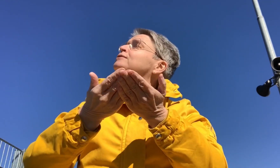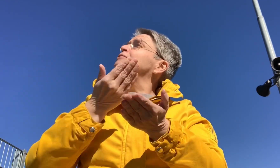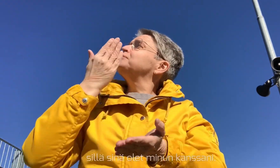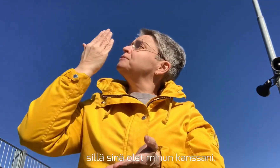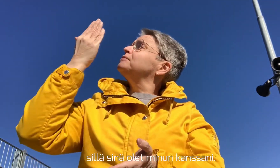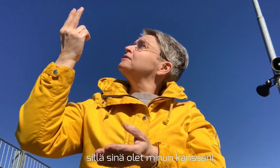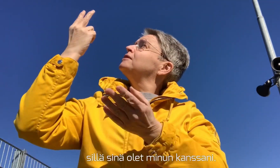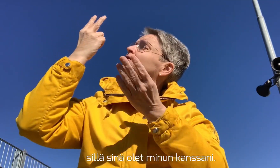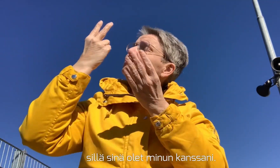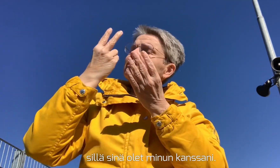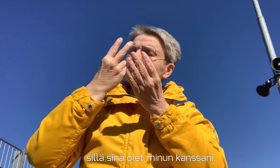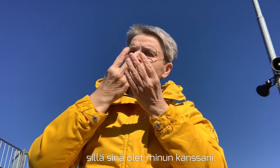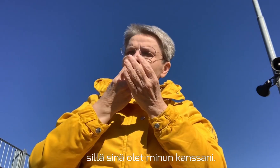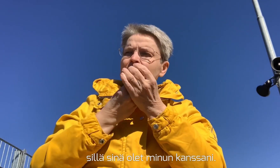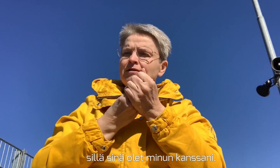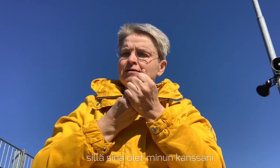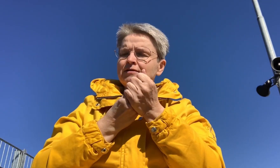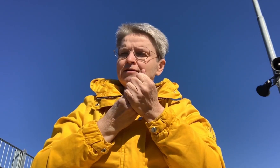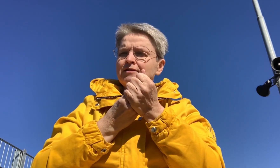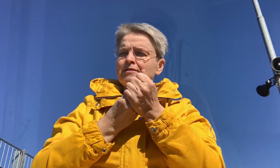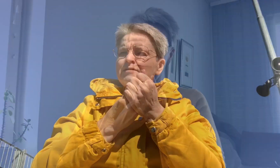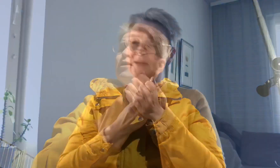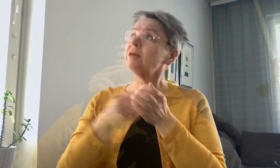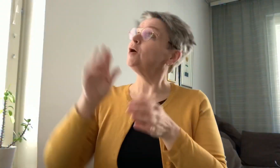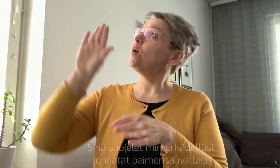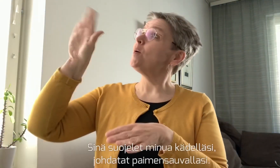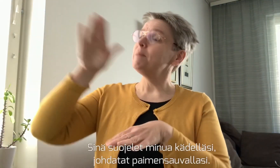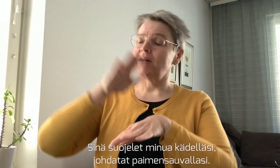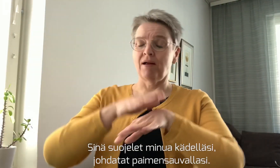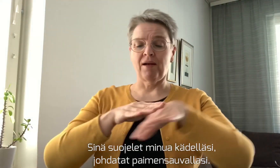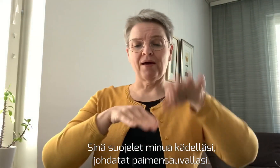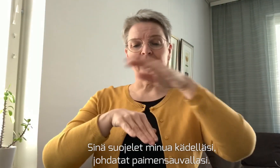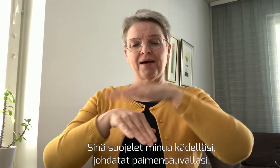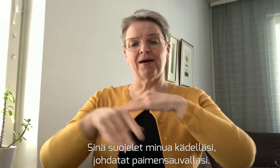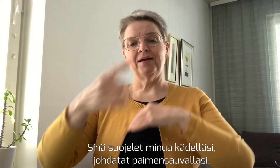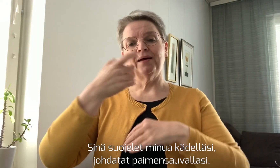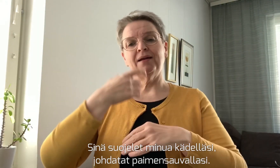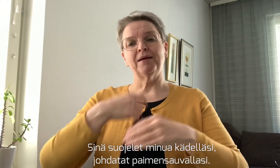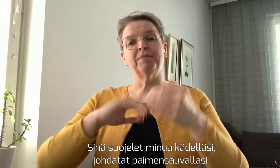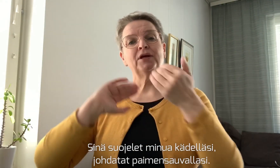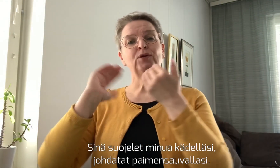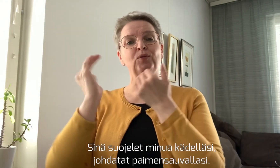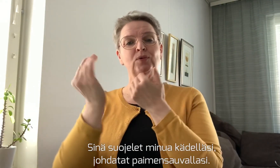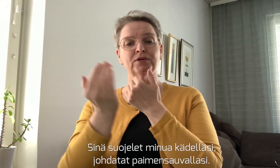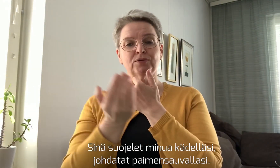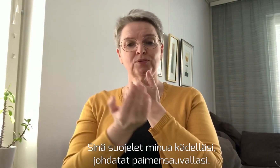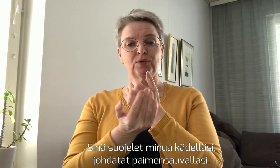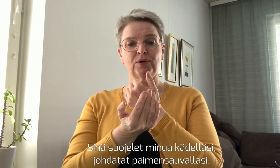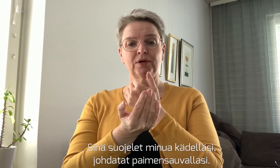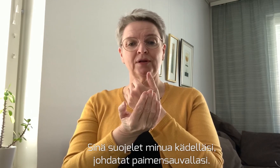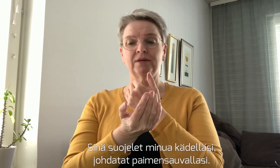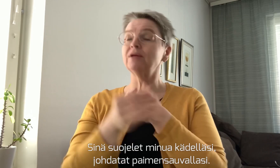Sillä sinä olet minun kanssa. Sinä suojelet minua kädelläsi.